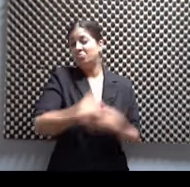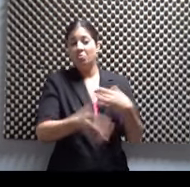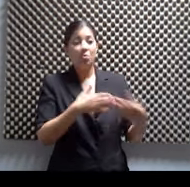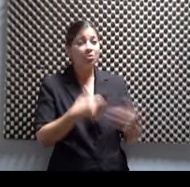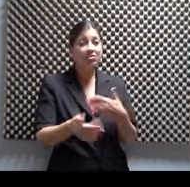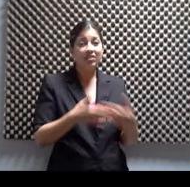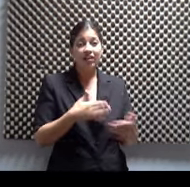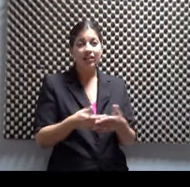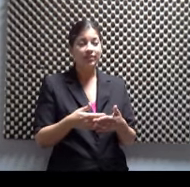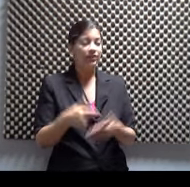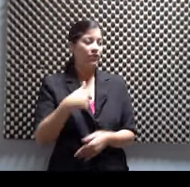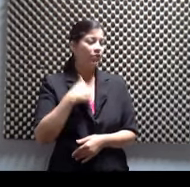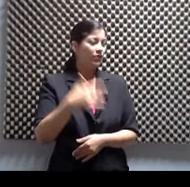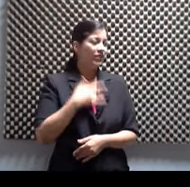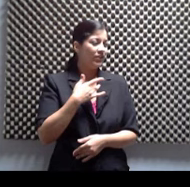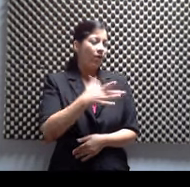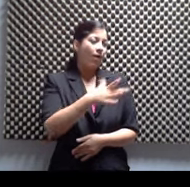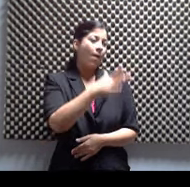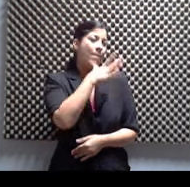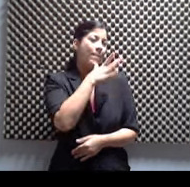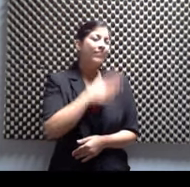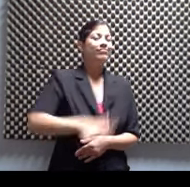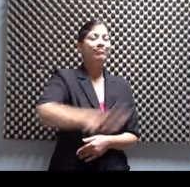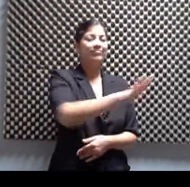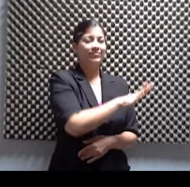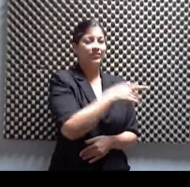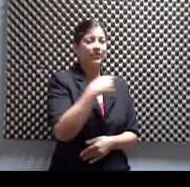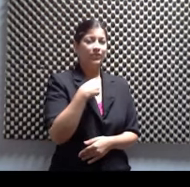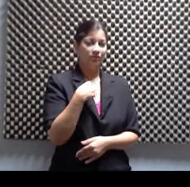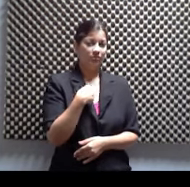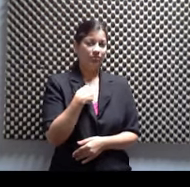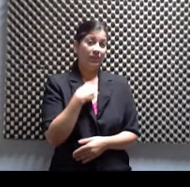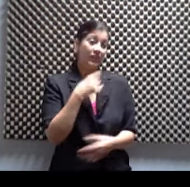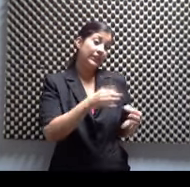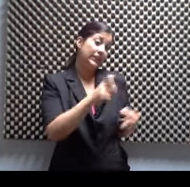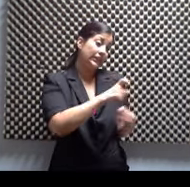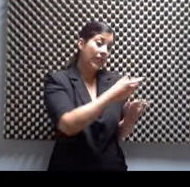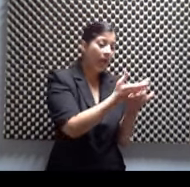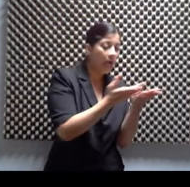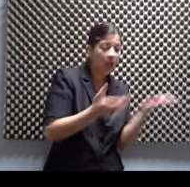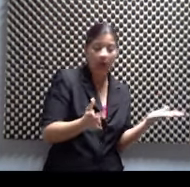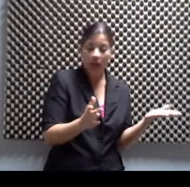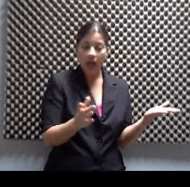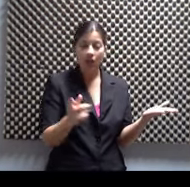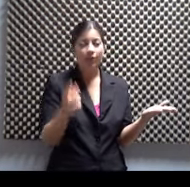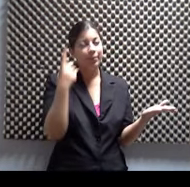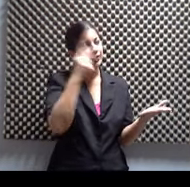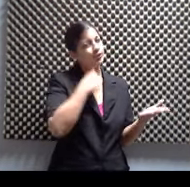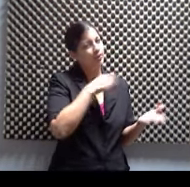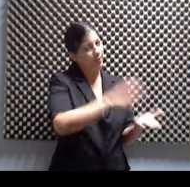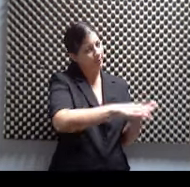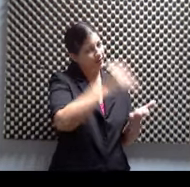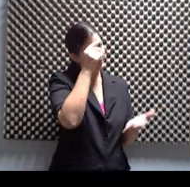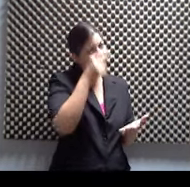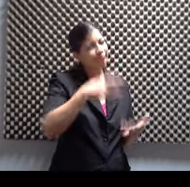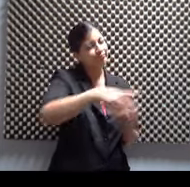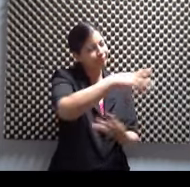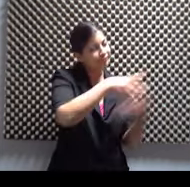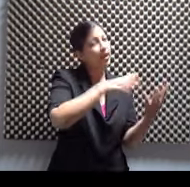de veras soy la mamá de ellos y yo estoy ahí para si necesitan algo y para yo aprender de ellos también, porque óyeme, pero que